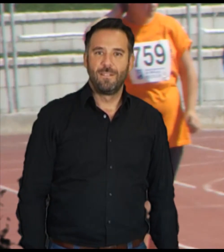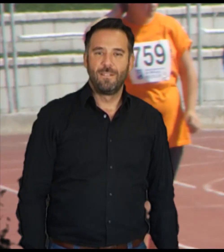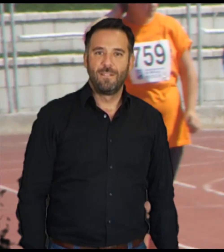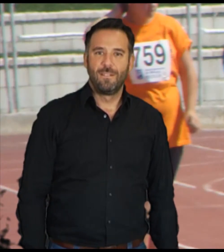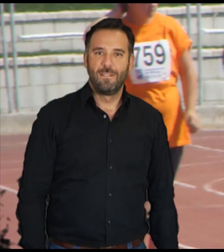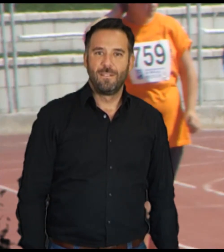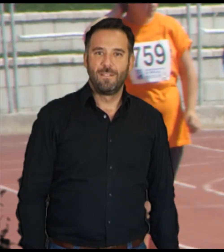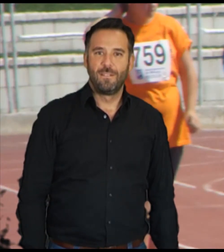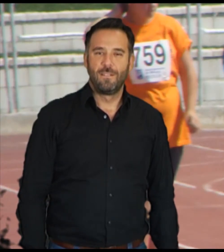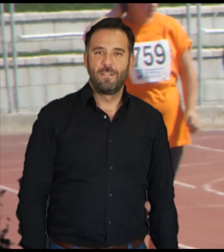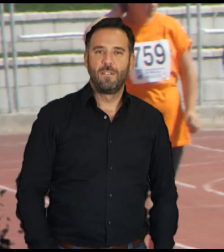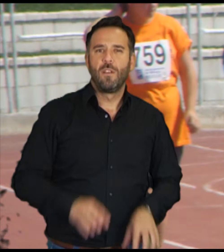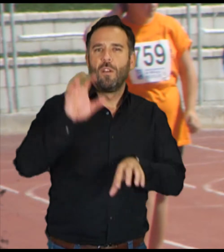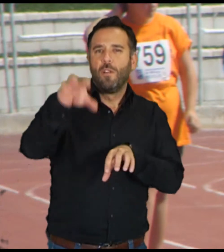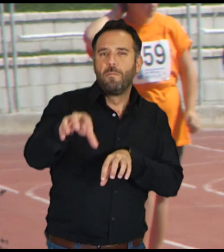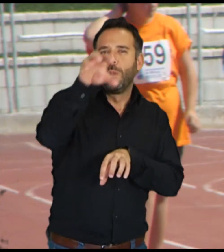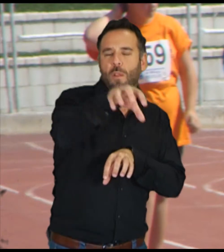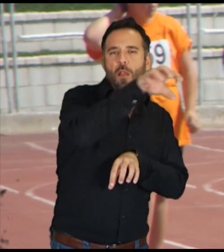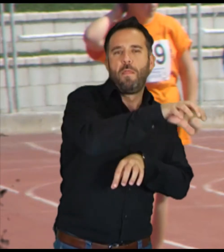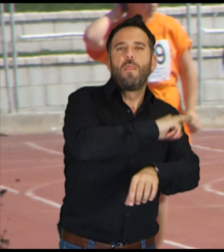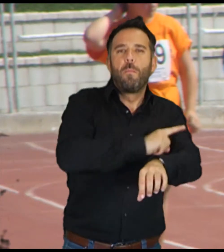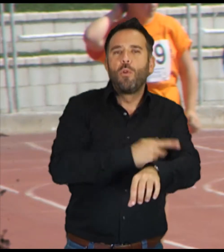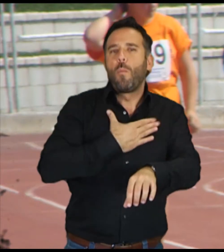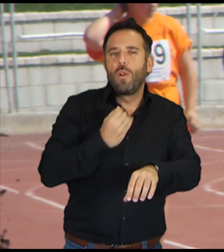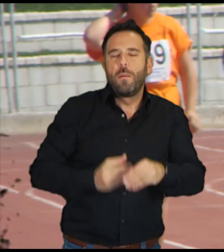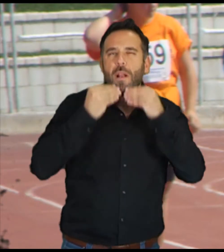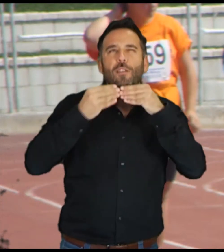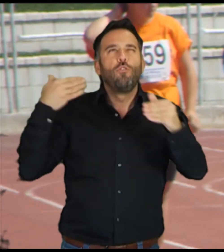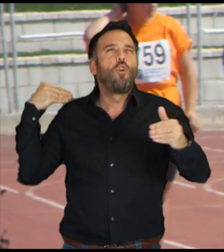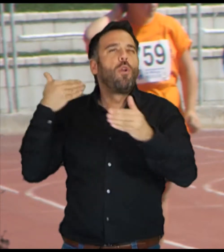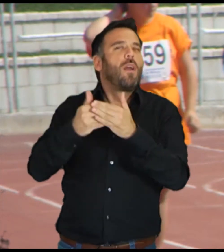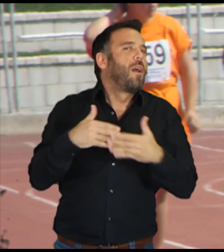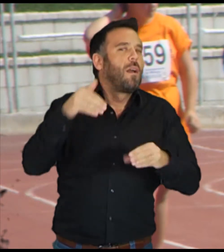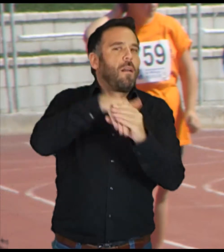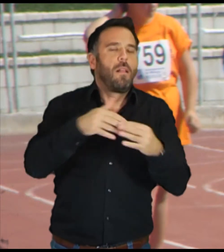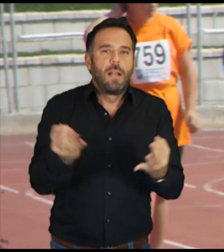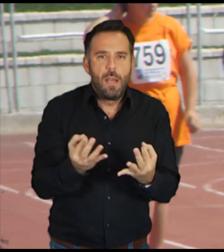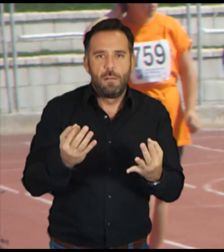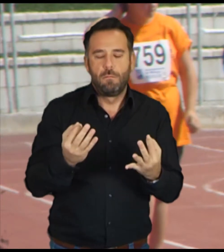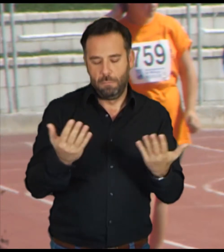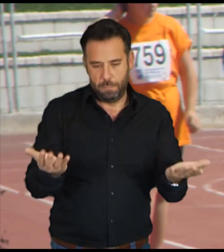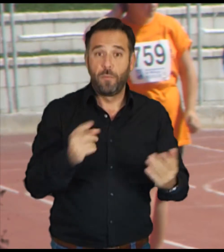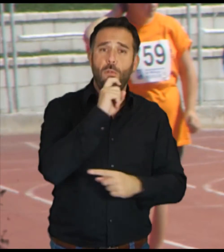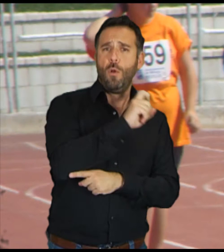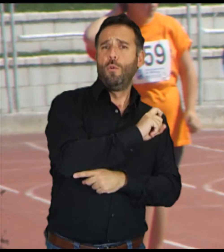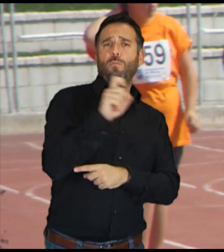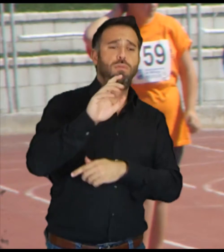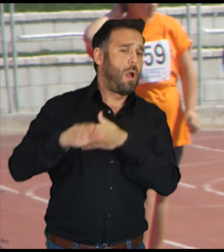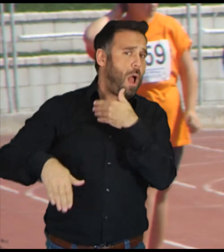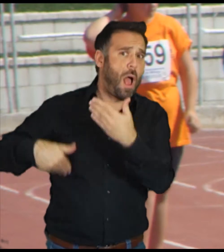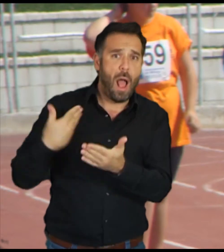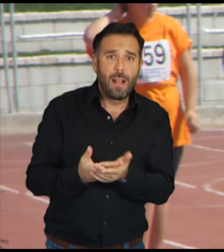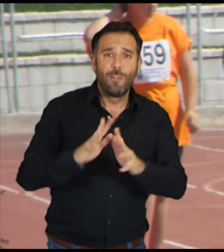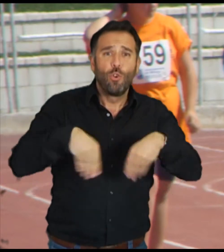Historia de los Centros Deportivos Municipales Desde que comenzamos han pasado por nuestros centros más de 900